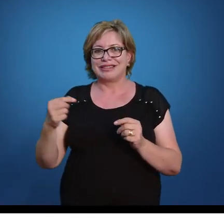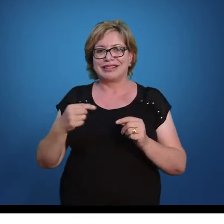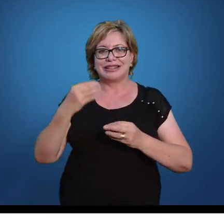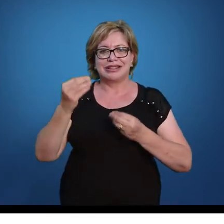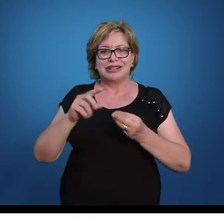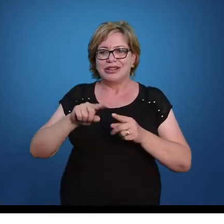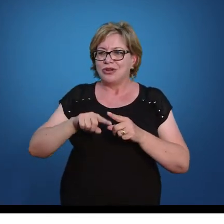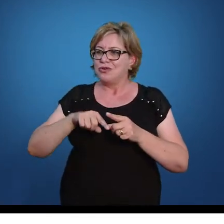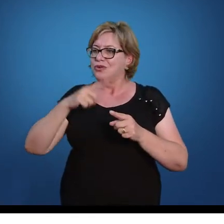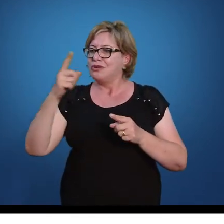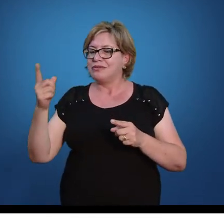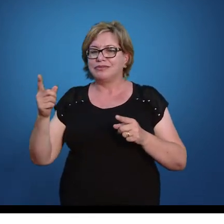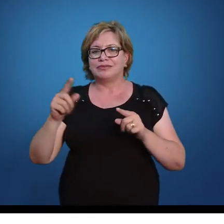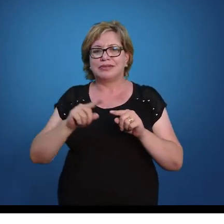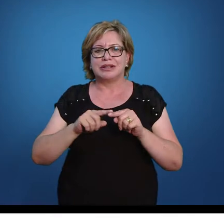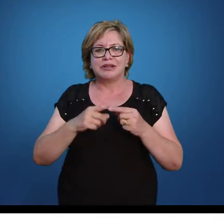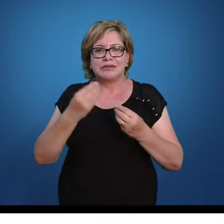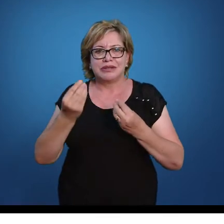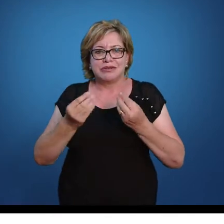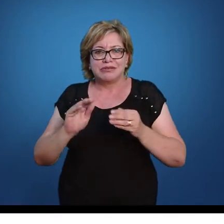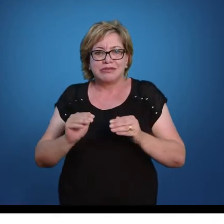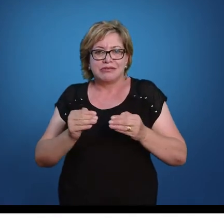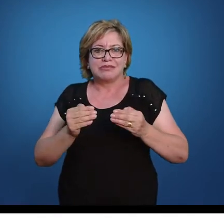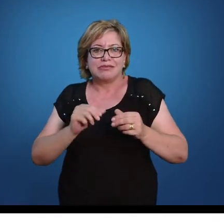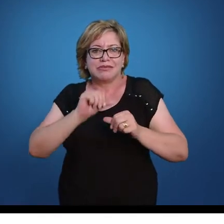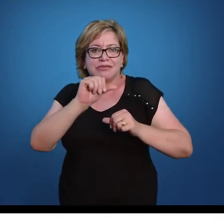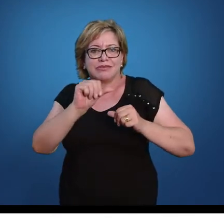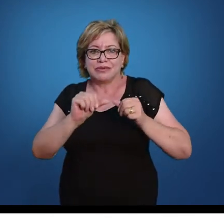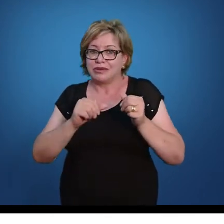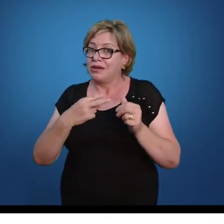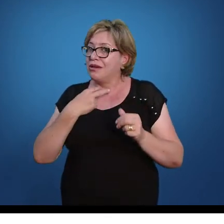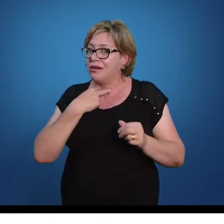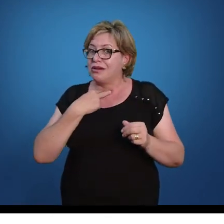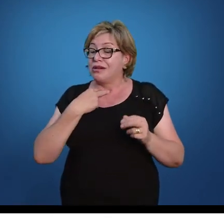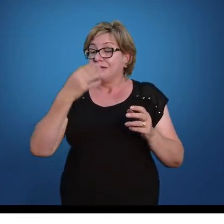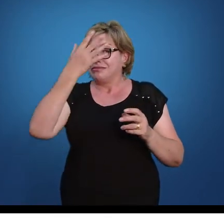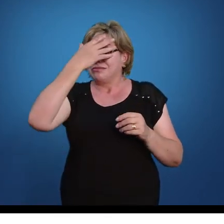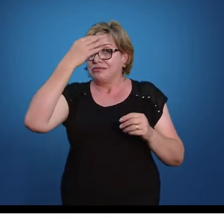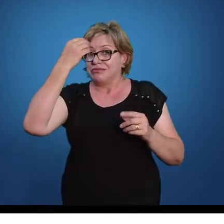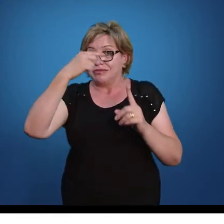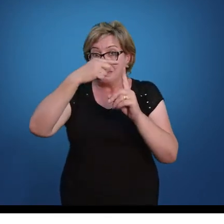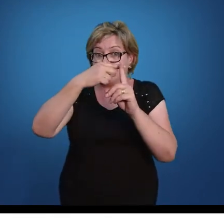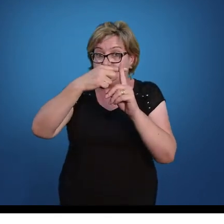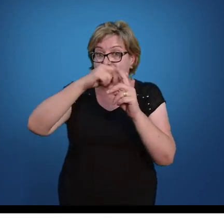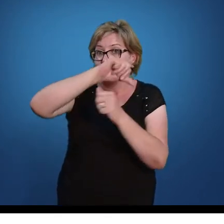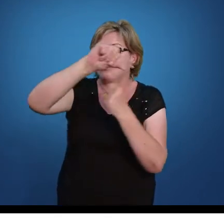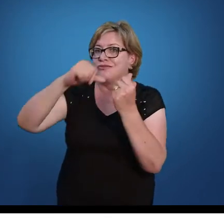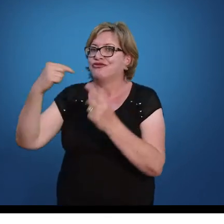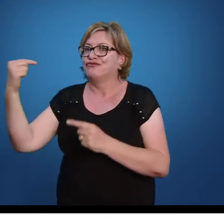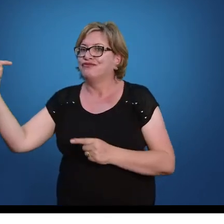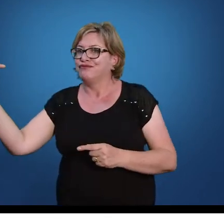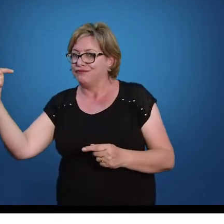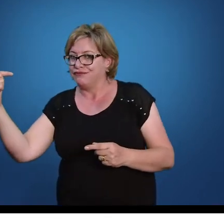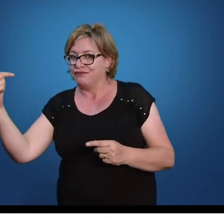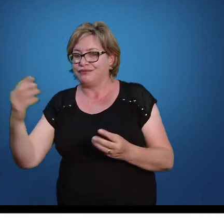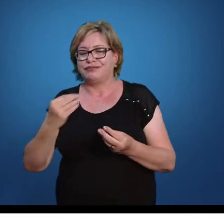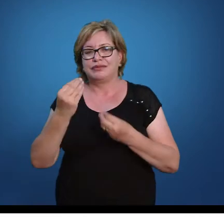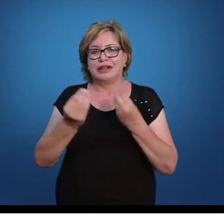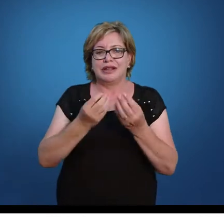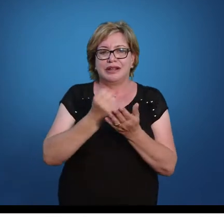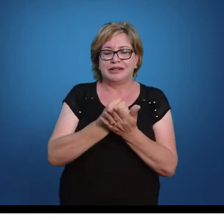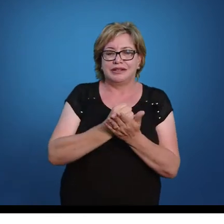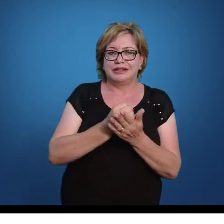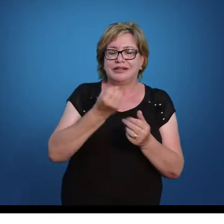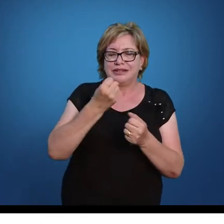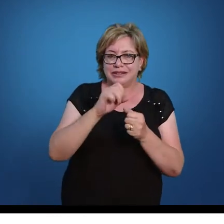vou passar ele para o outro lado. Só que quando eu mudo isso, eu não posso esquecer que eu também tenho que mudar o sinal dele. A operação que ele está. Se ele está